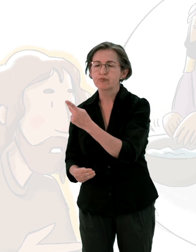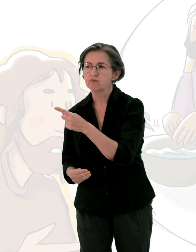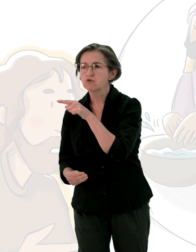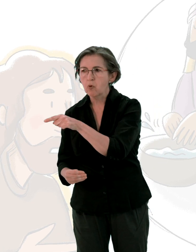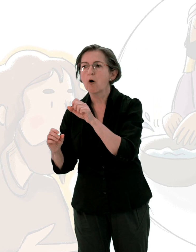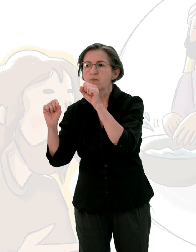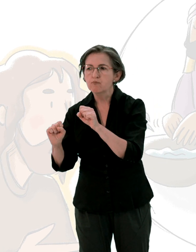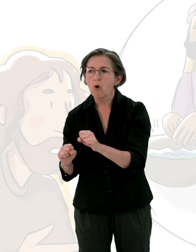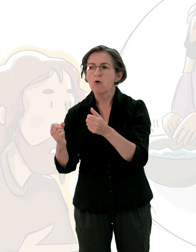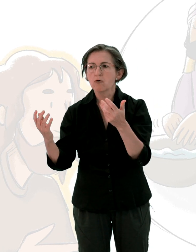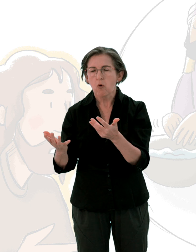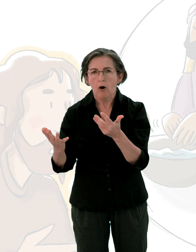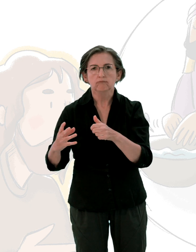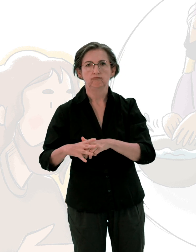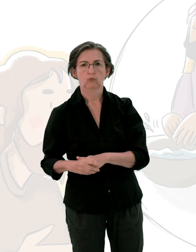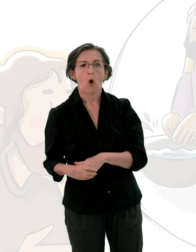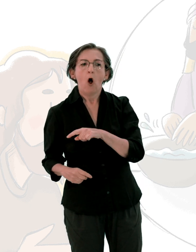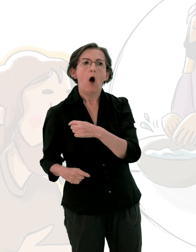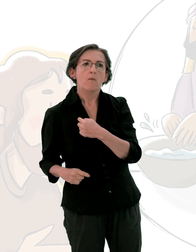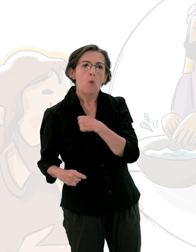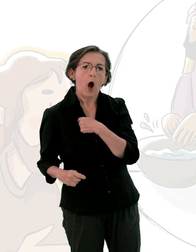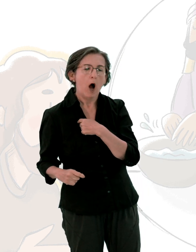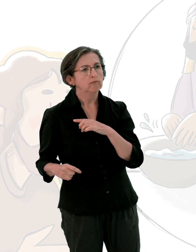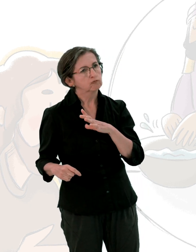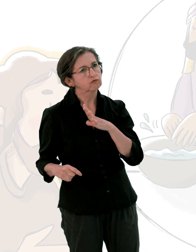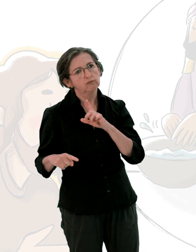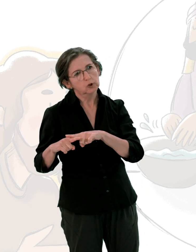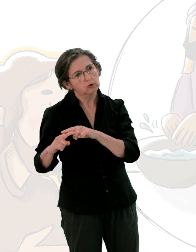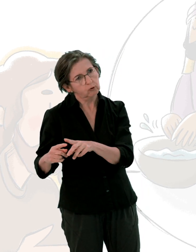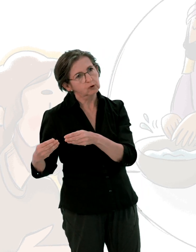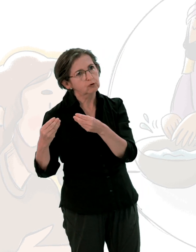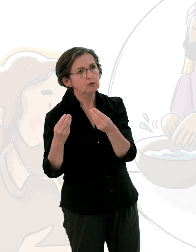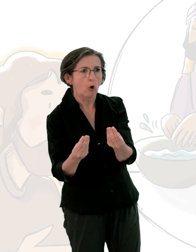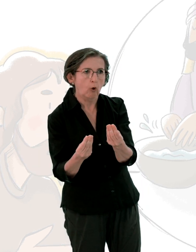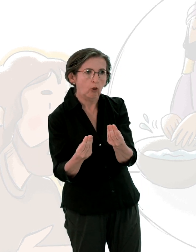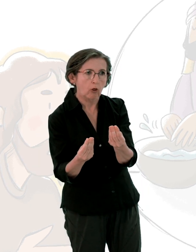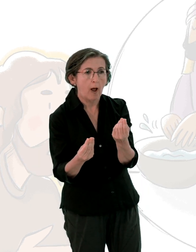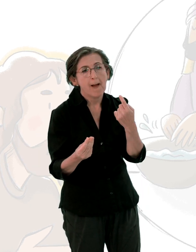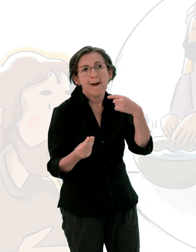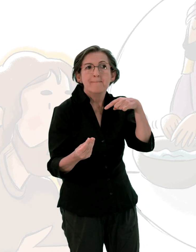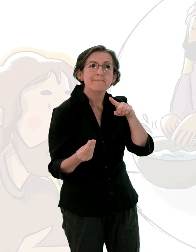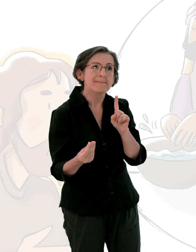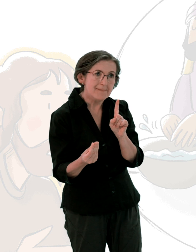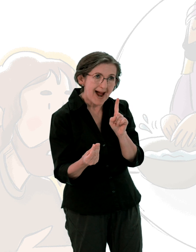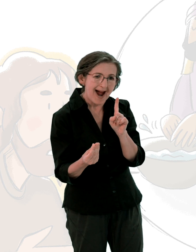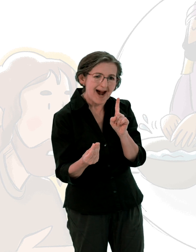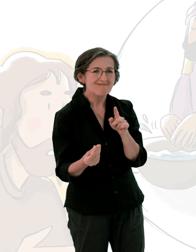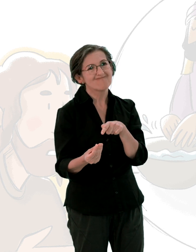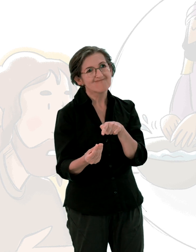j'aurais bien quelque chose à te donner pour t'aider. Malheureusement, c'est corban, c'est-à-dire une offrande pour Dieu.